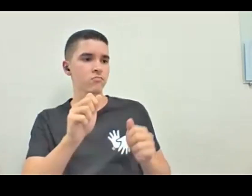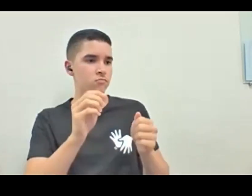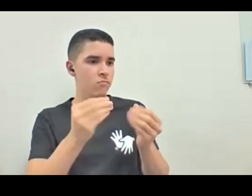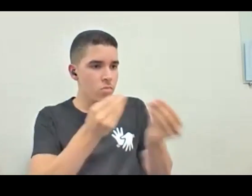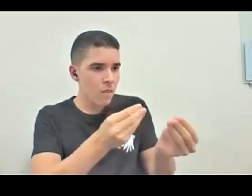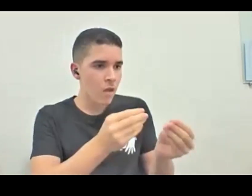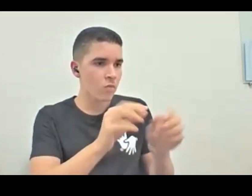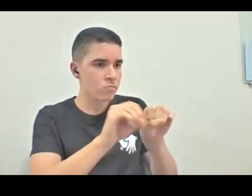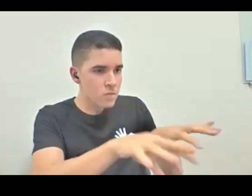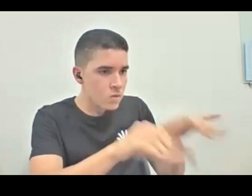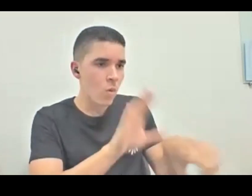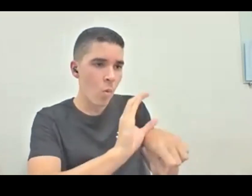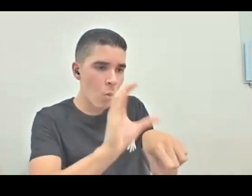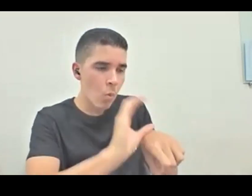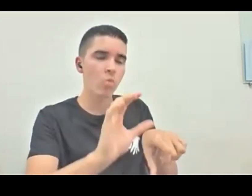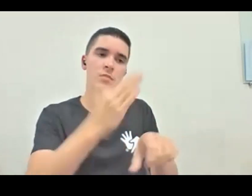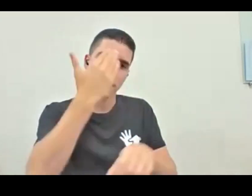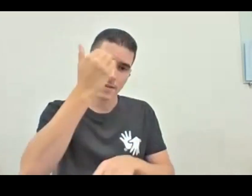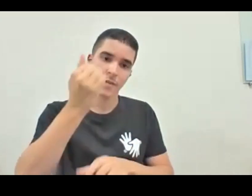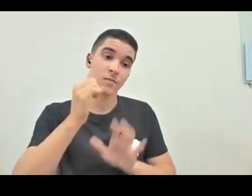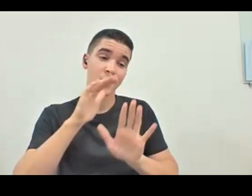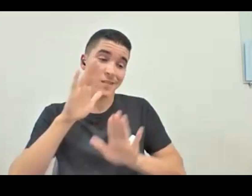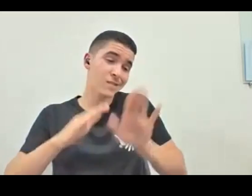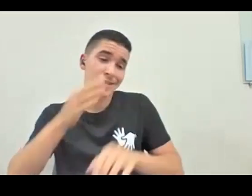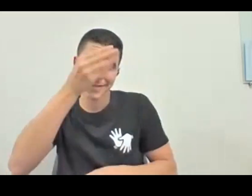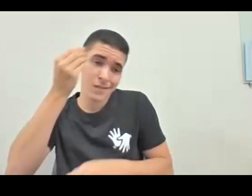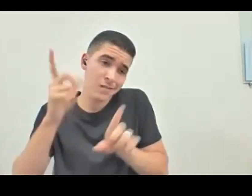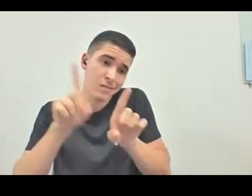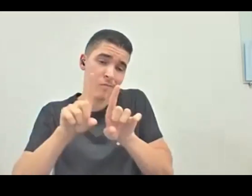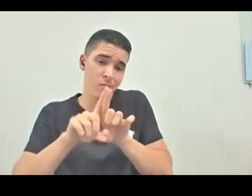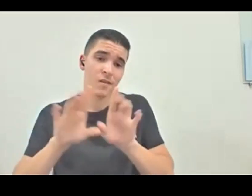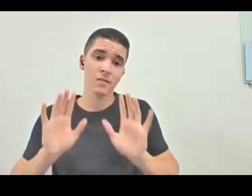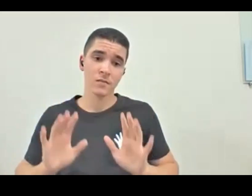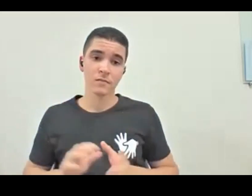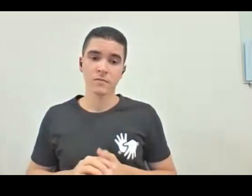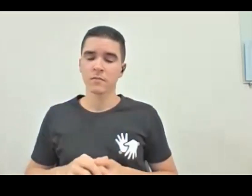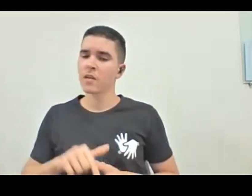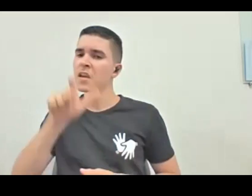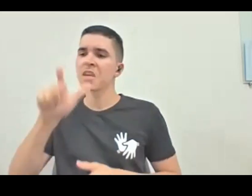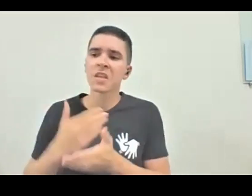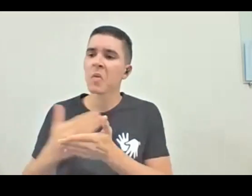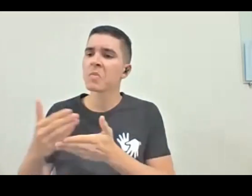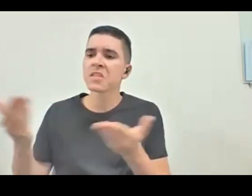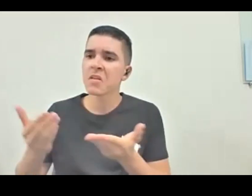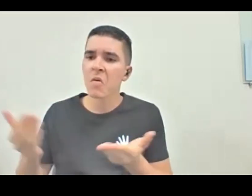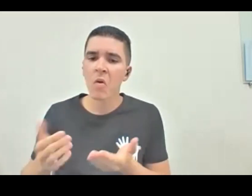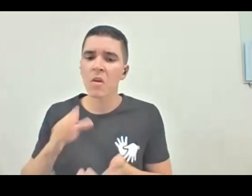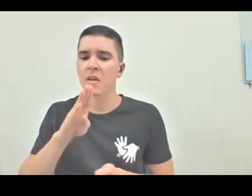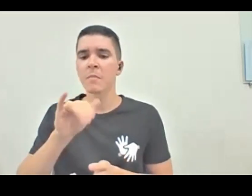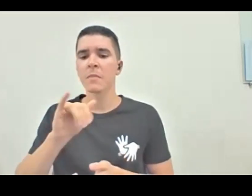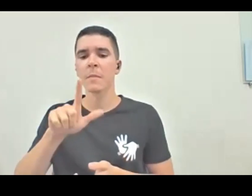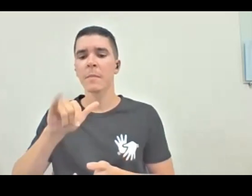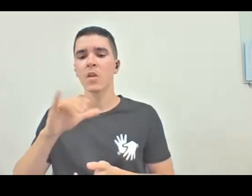gente, mesmo assim a gente acaba esquecendo, mas e quem tá começando, né, que bibliografia é essa, essa